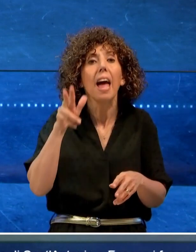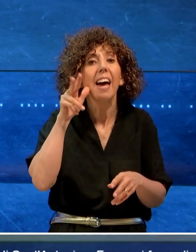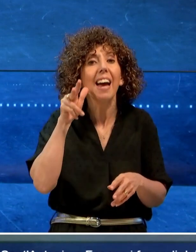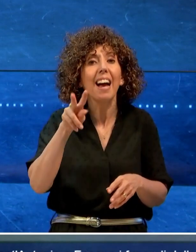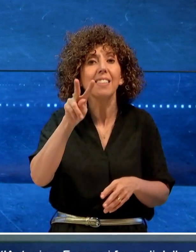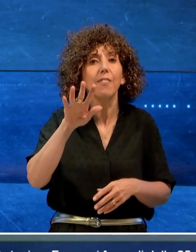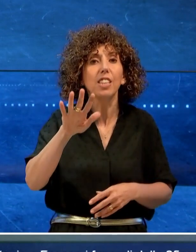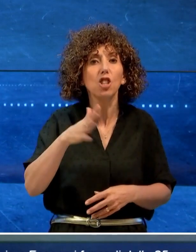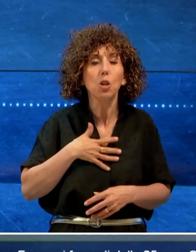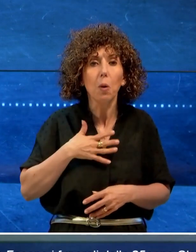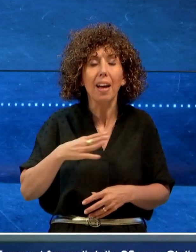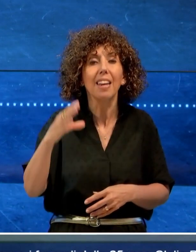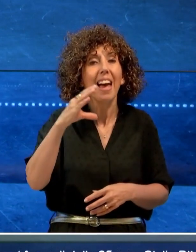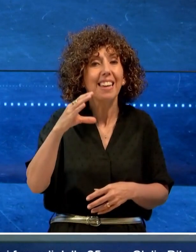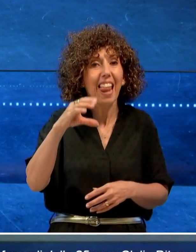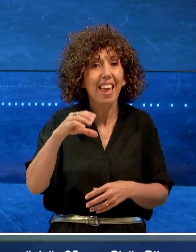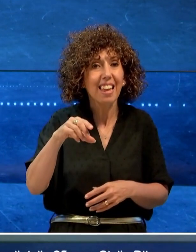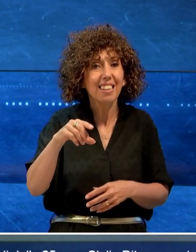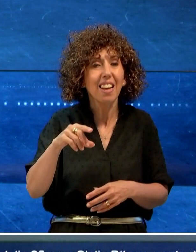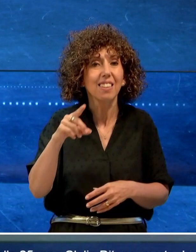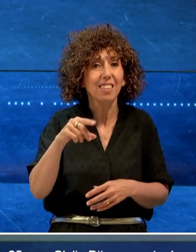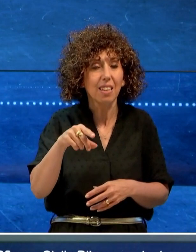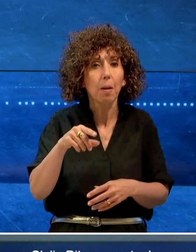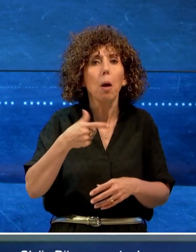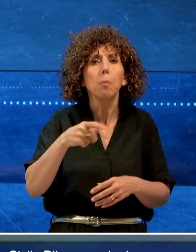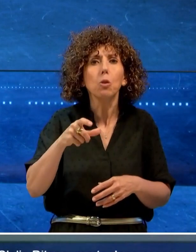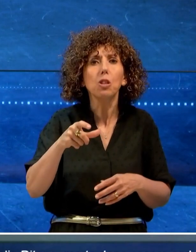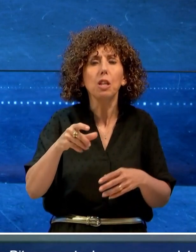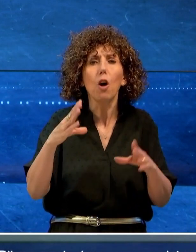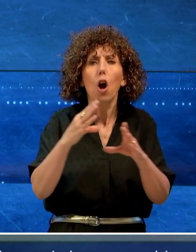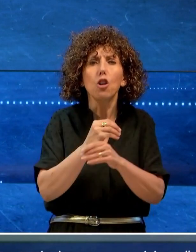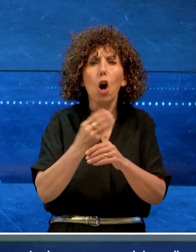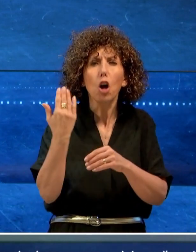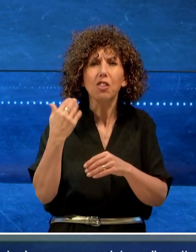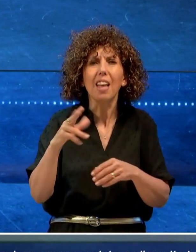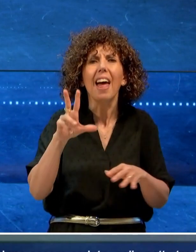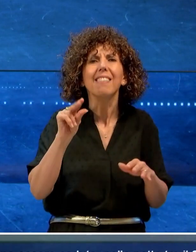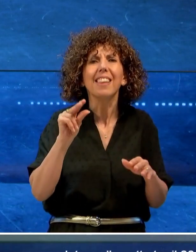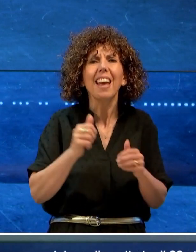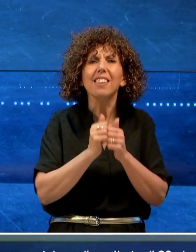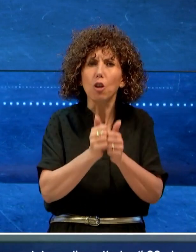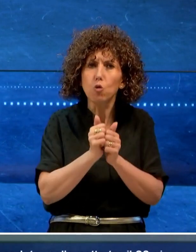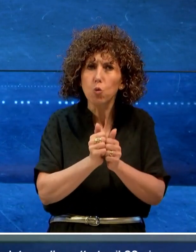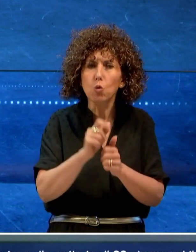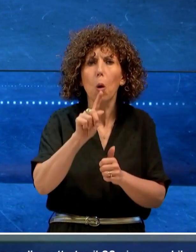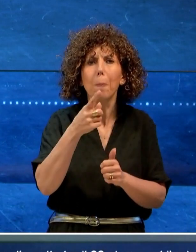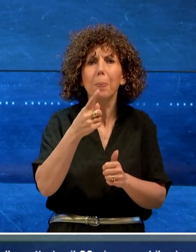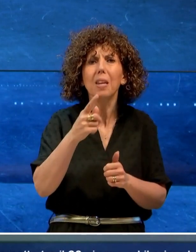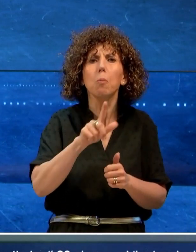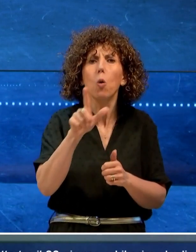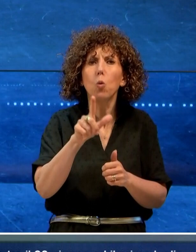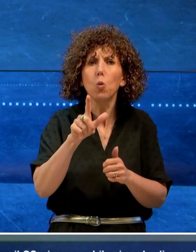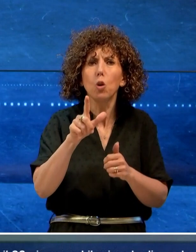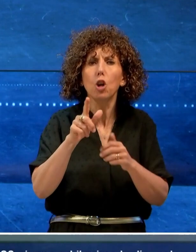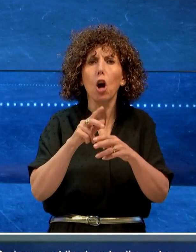Clelia d'Itano, morta dopo essere caduta nella notte tra il 30 giugno e il primo luglio, nel